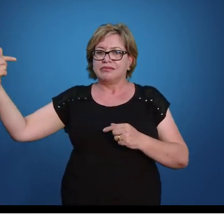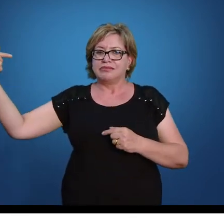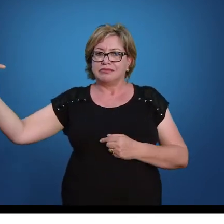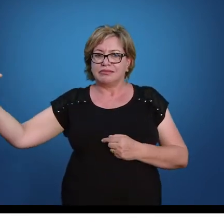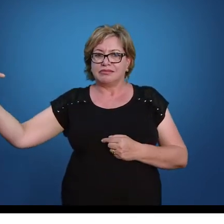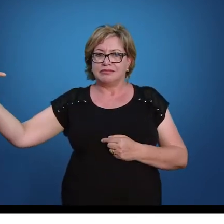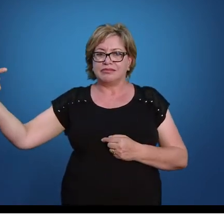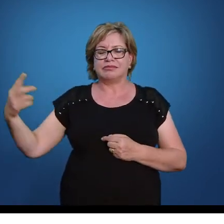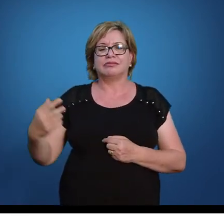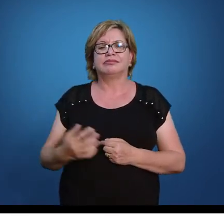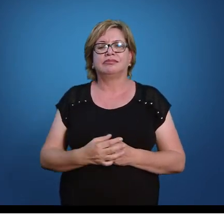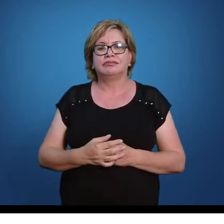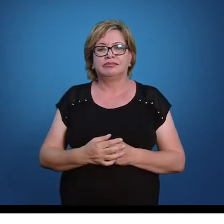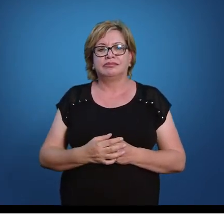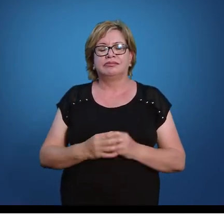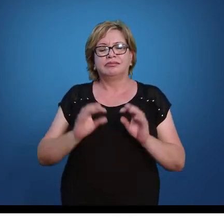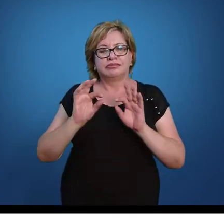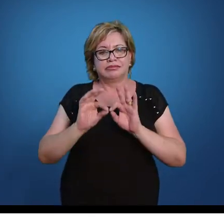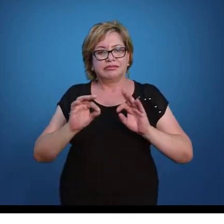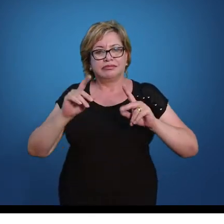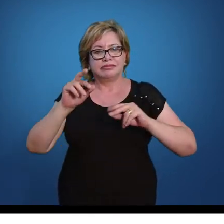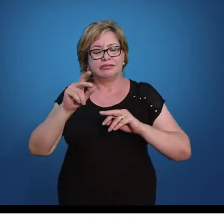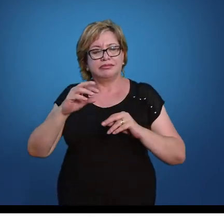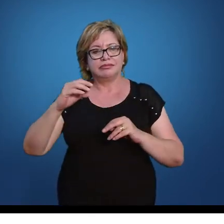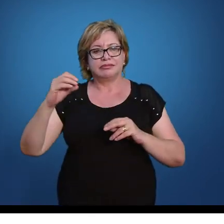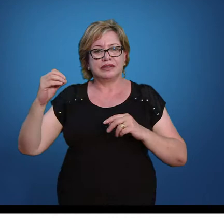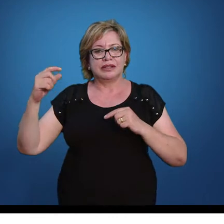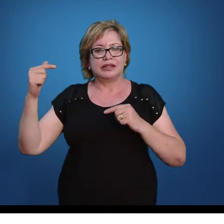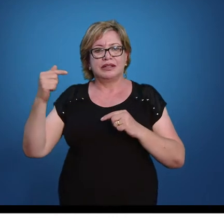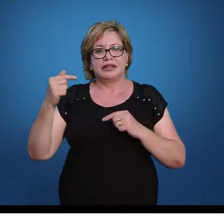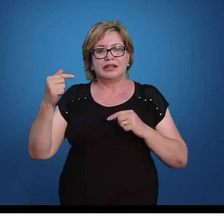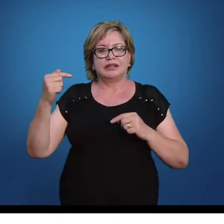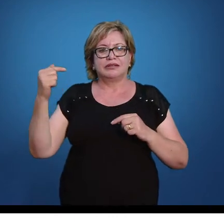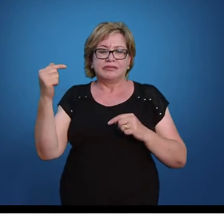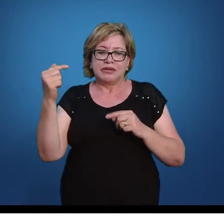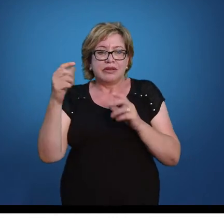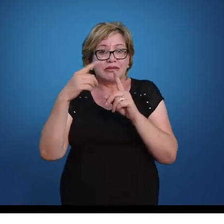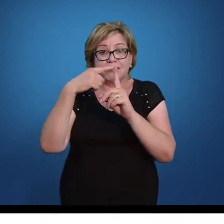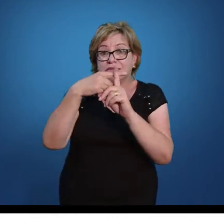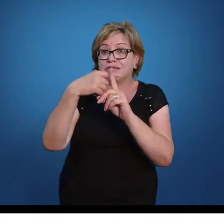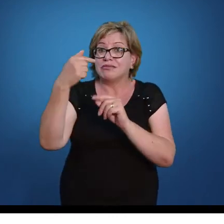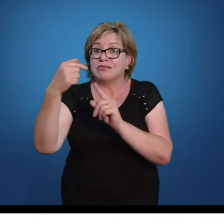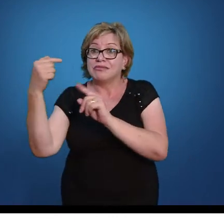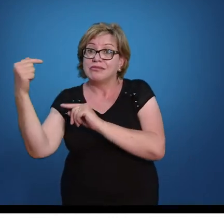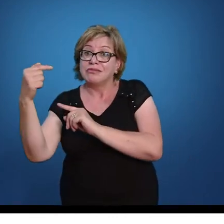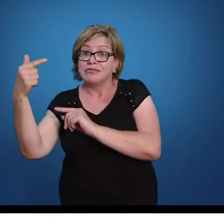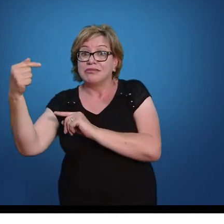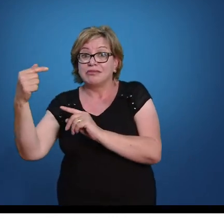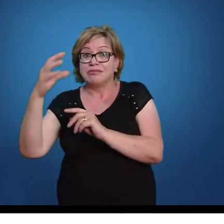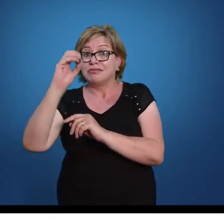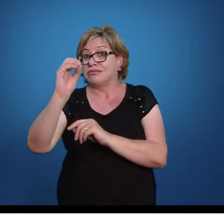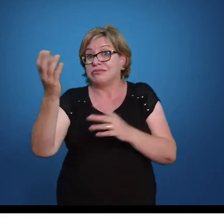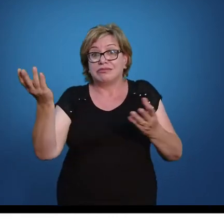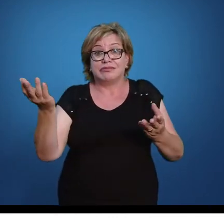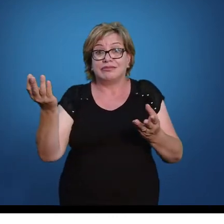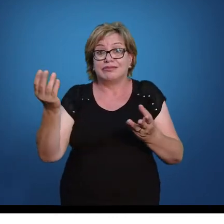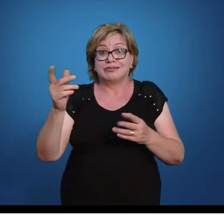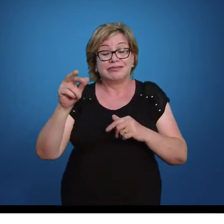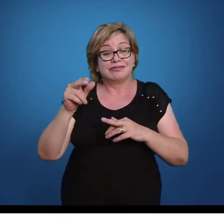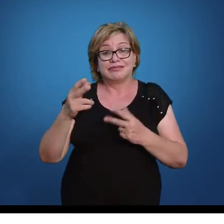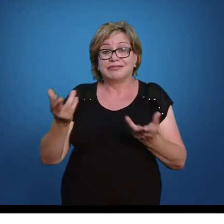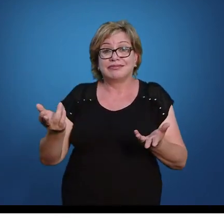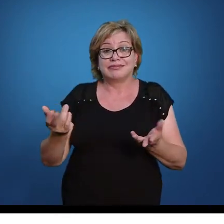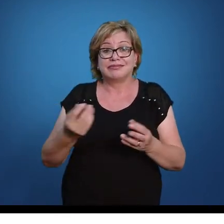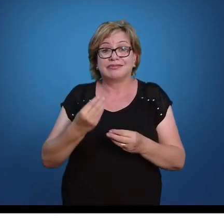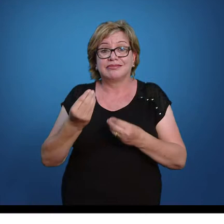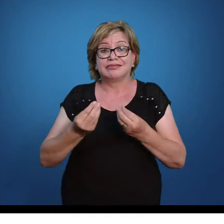agora? 7 menos 7, 0. E vai, obviamente, sobrar só o x. Eu não posso esquecer que,